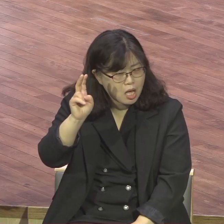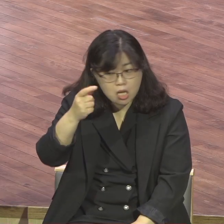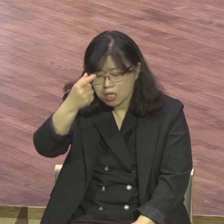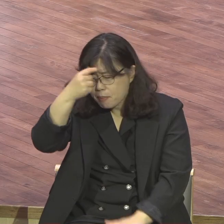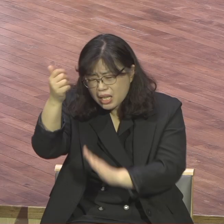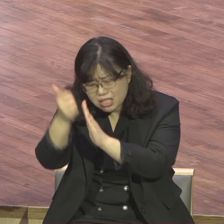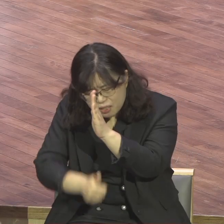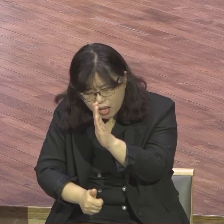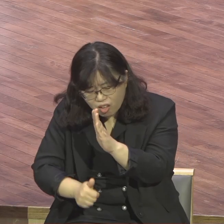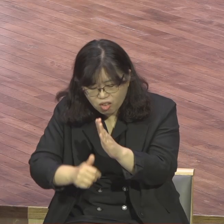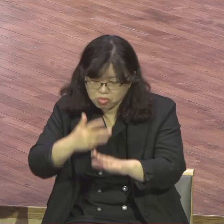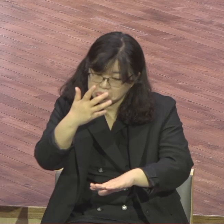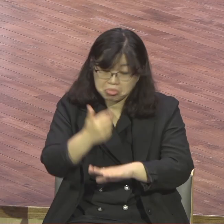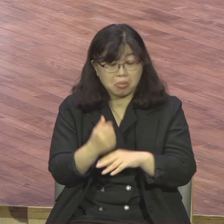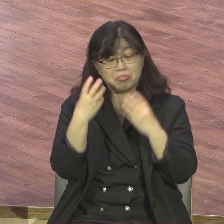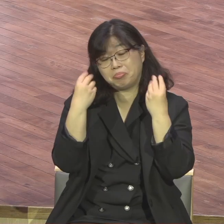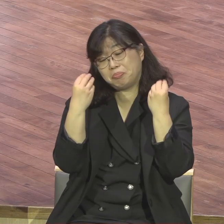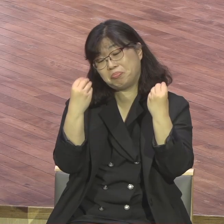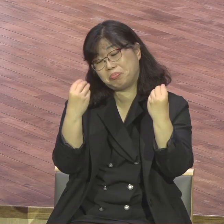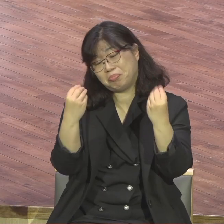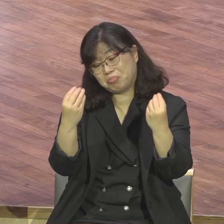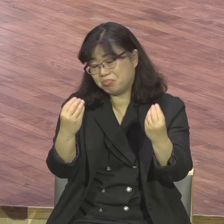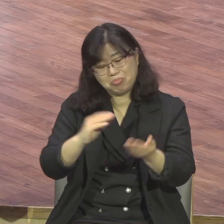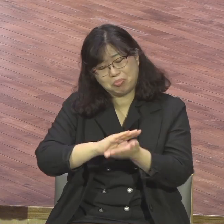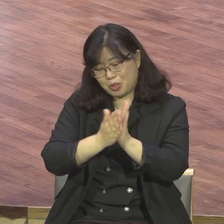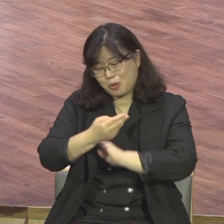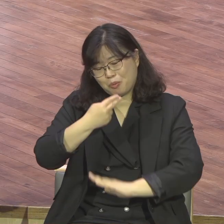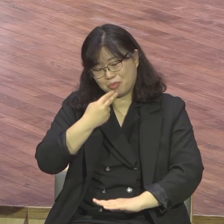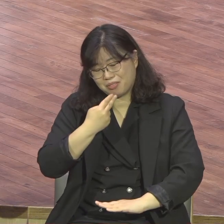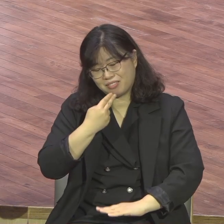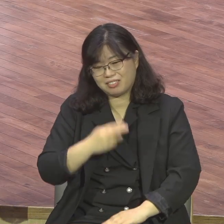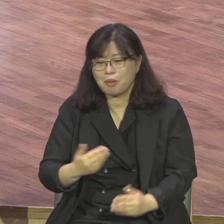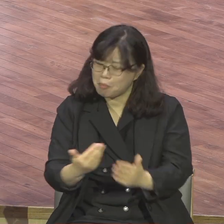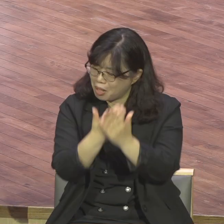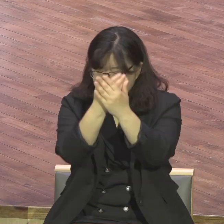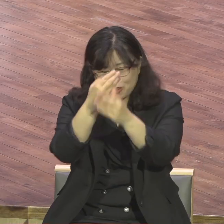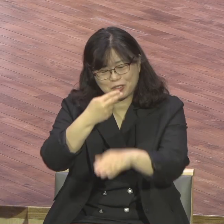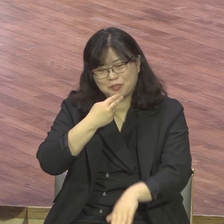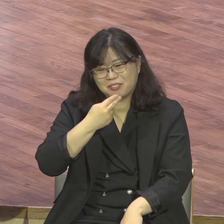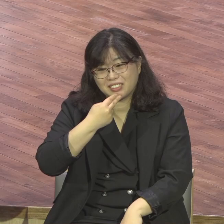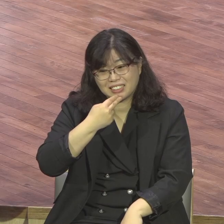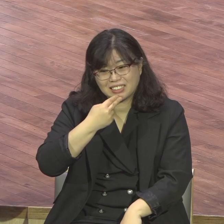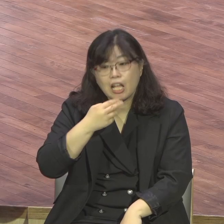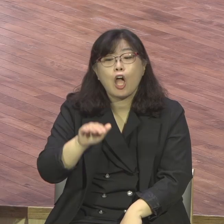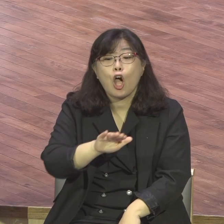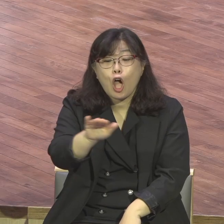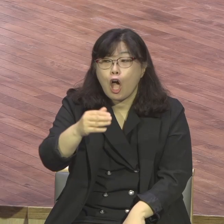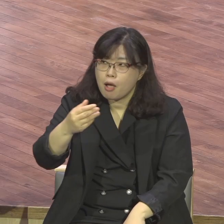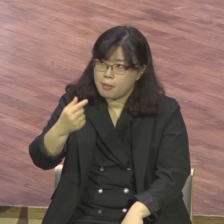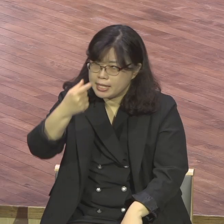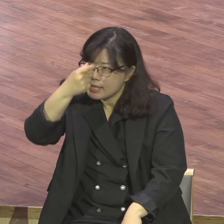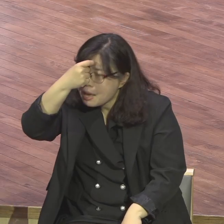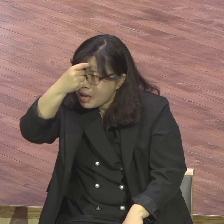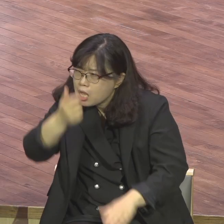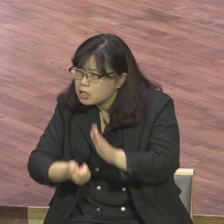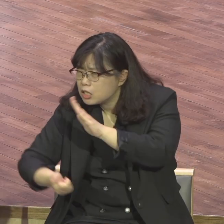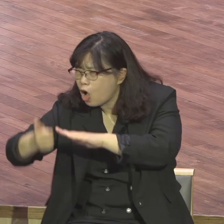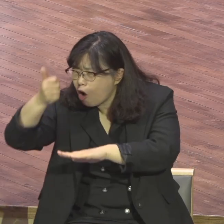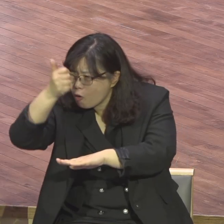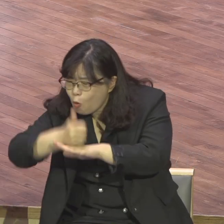통합니다 변화의 출발점은 어디서 붙었냐 예배입니다 예배 예배 드리는 자리에